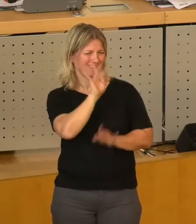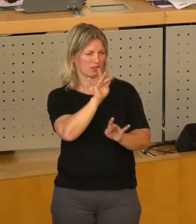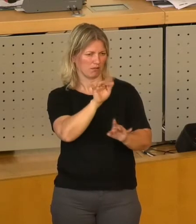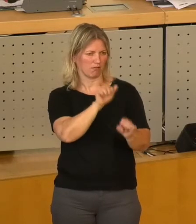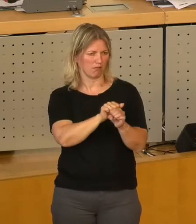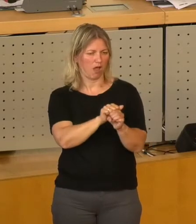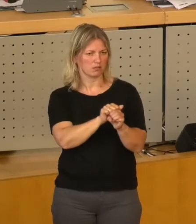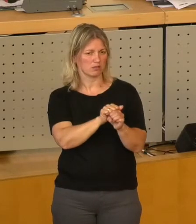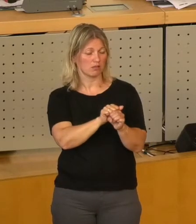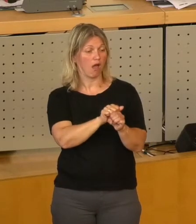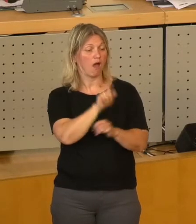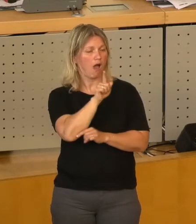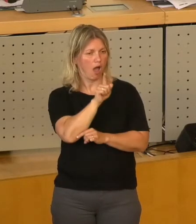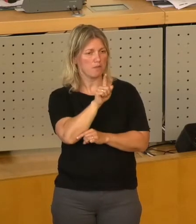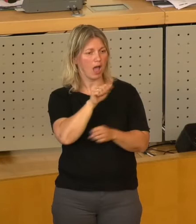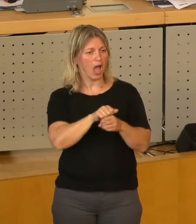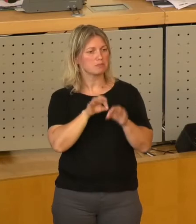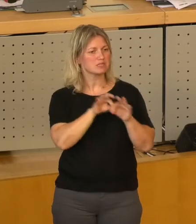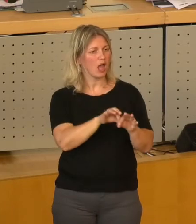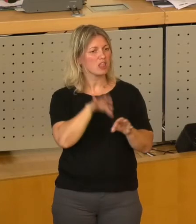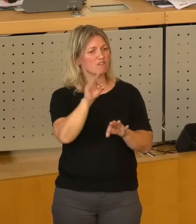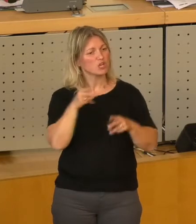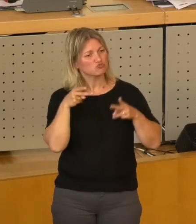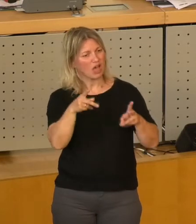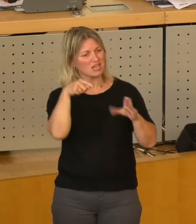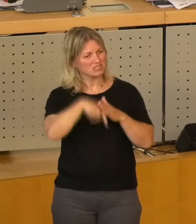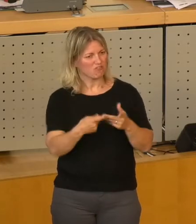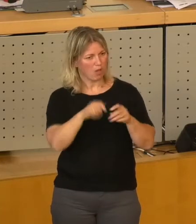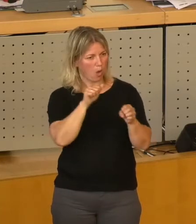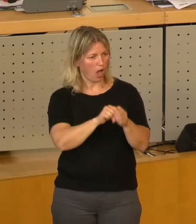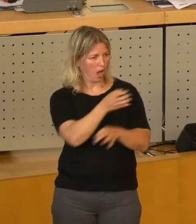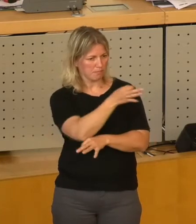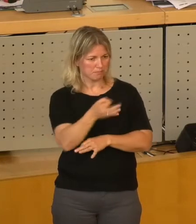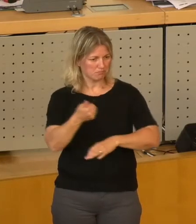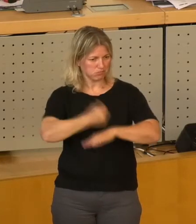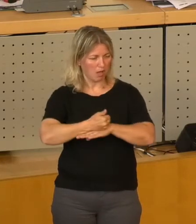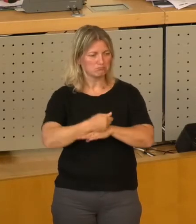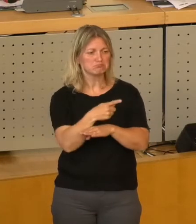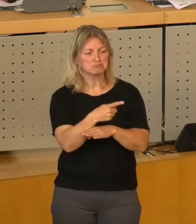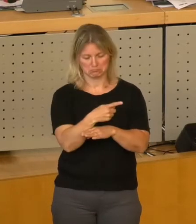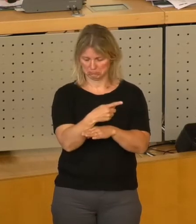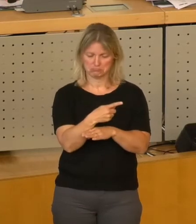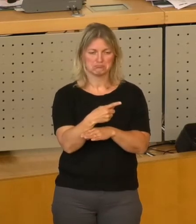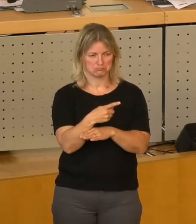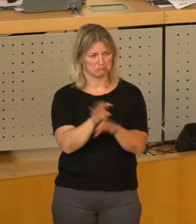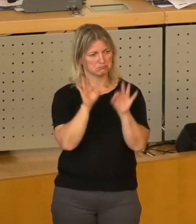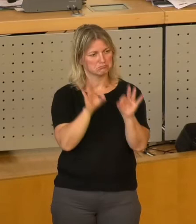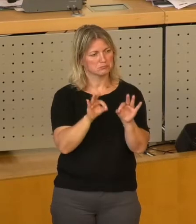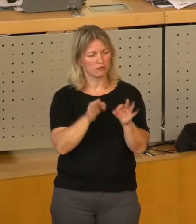sicher ein geeigneter Amtsleiter des Straßen- und Tiefbauamtes und hatte fachlich die Dinge im Griff.